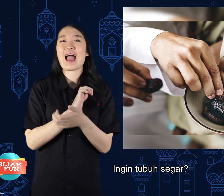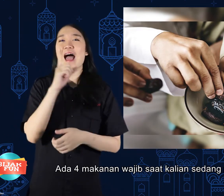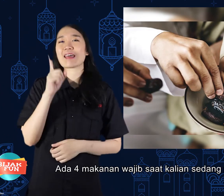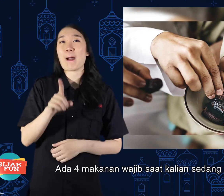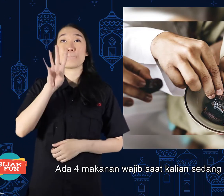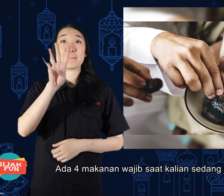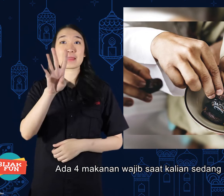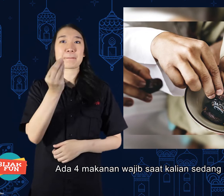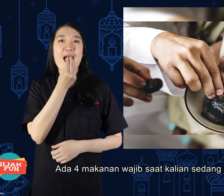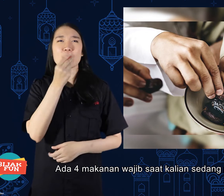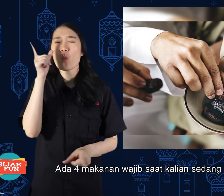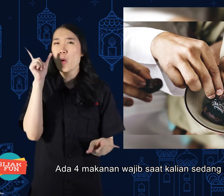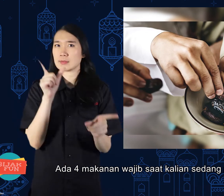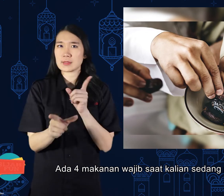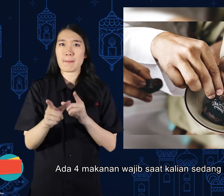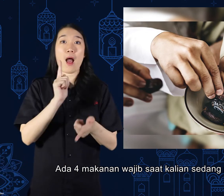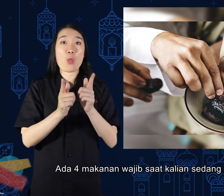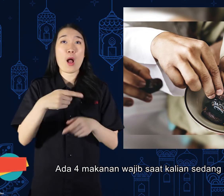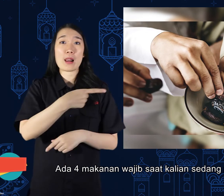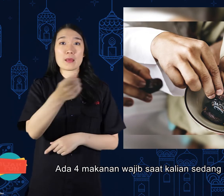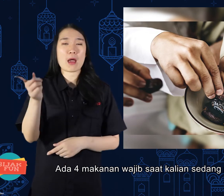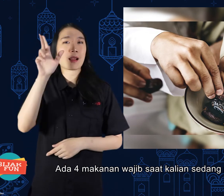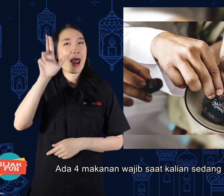Ada 4 makanan wajib saat kalian sedang puasa.